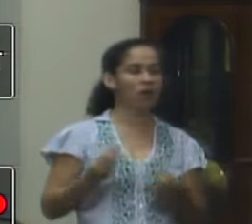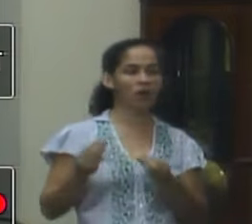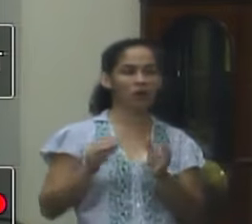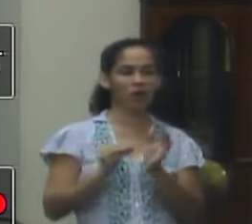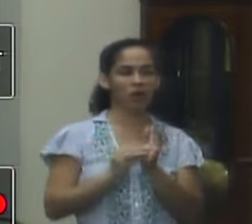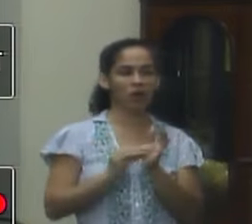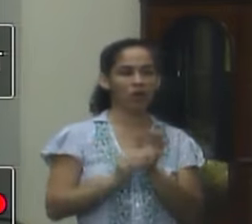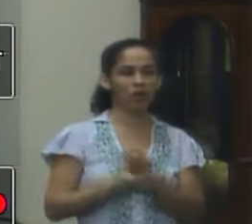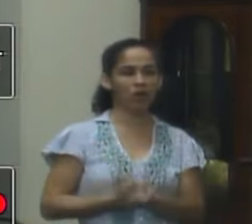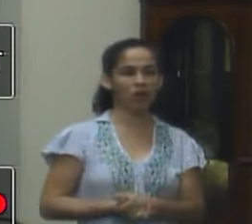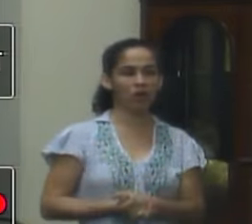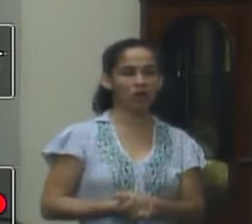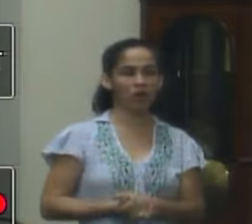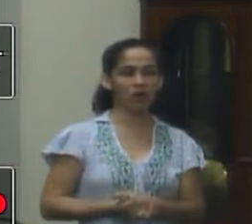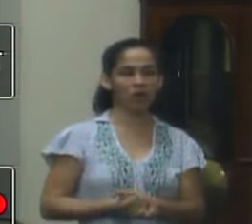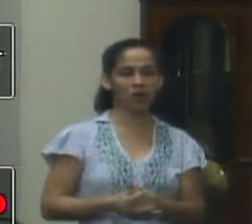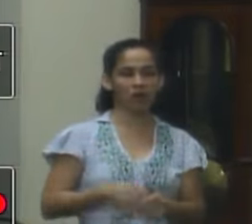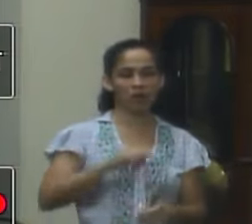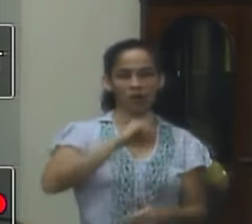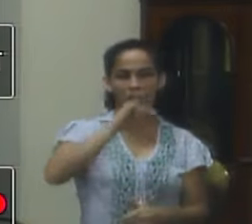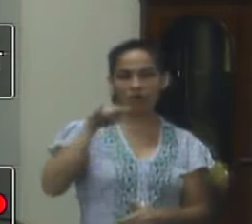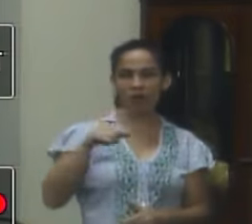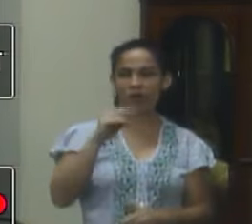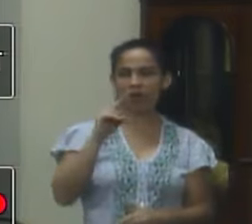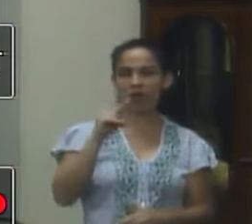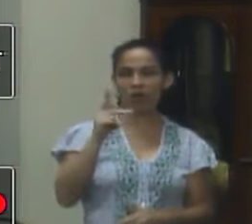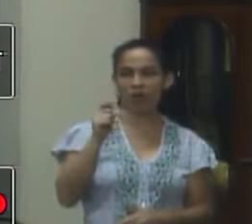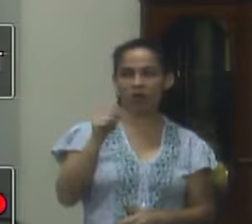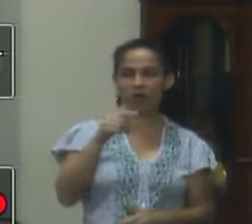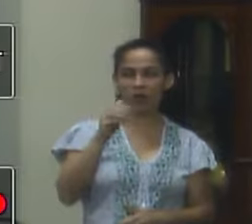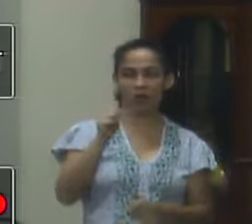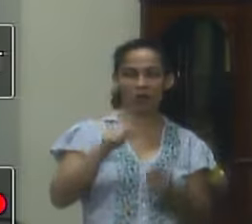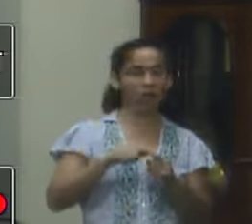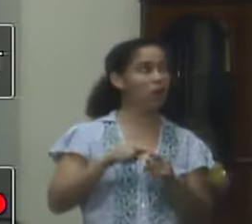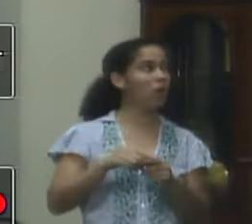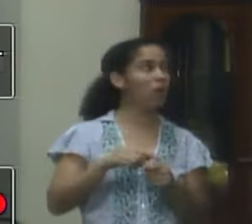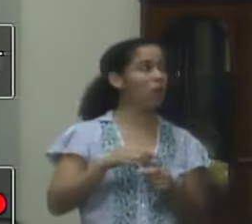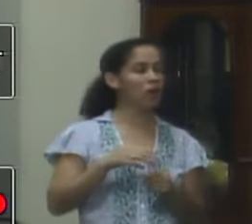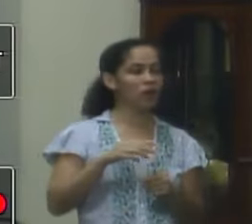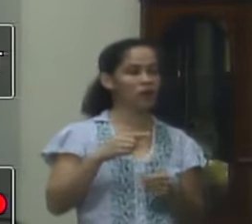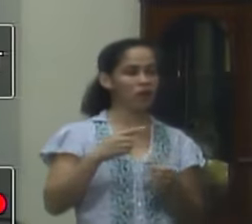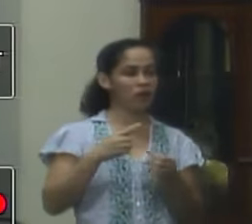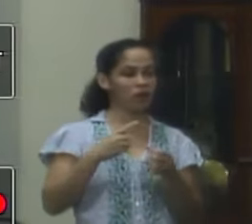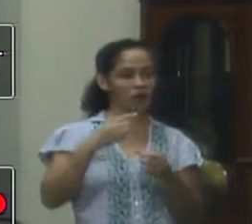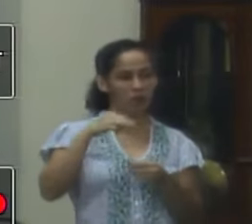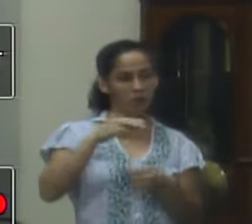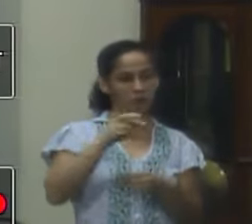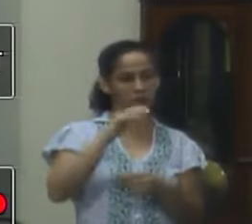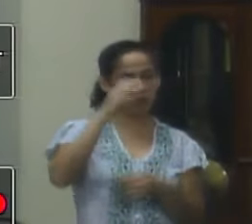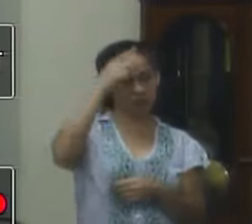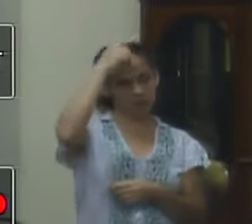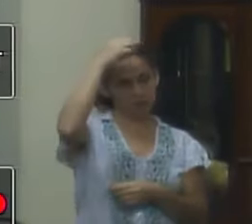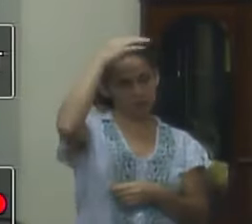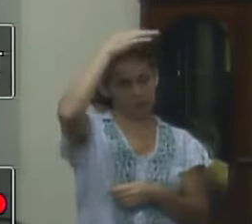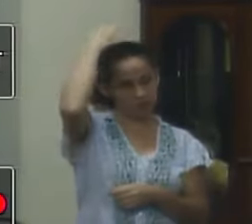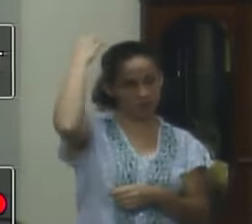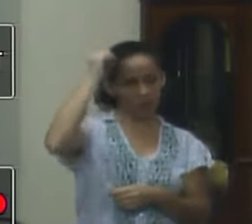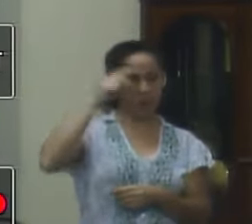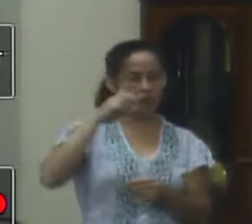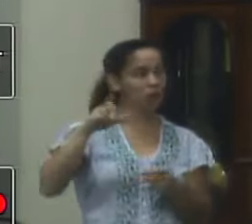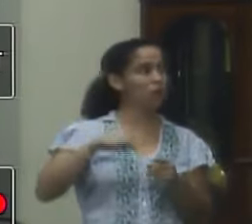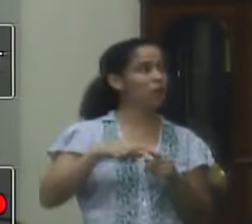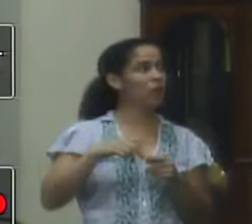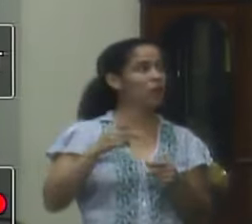Juparanã pecou com isso porque a gente Marcelo de Santos Isabel a gente que tem Pentanha como nosso